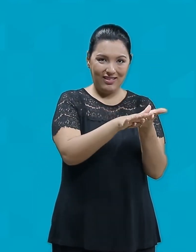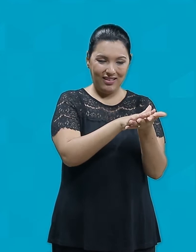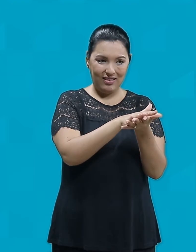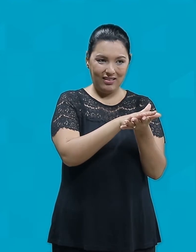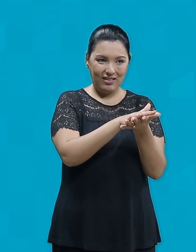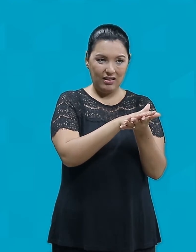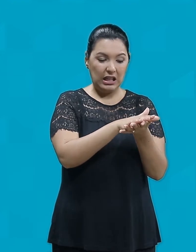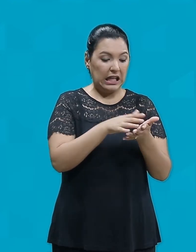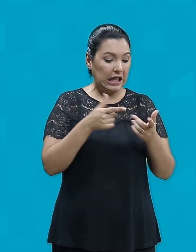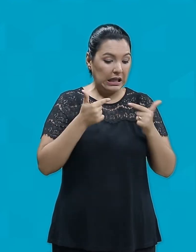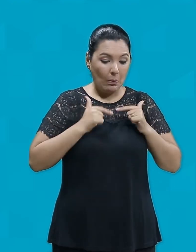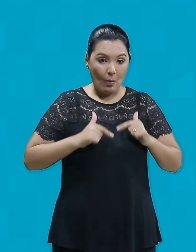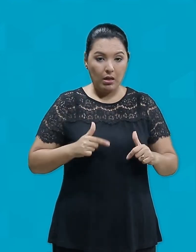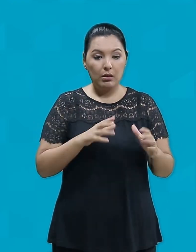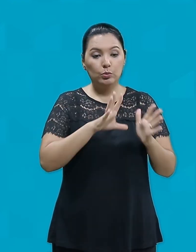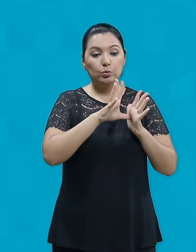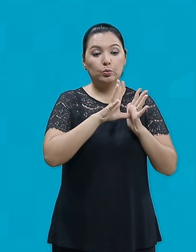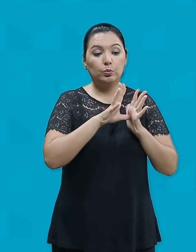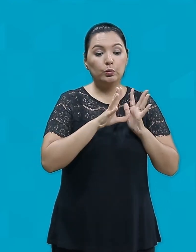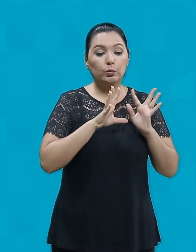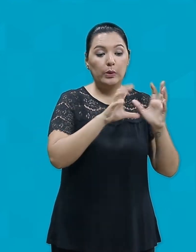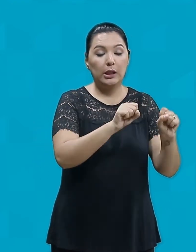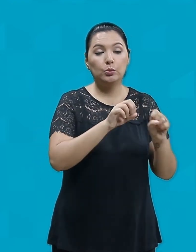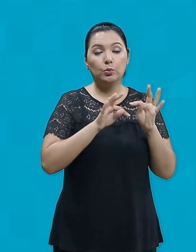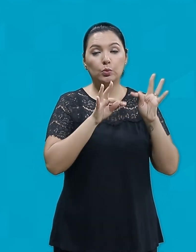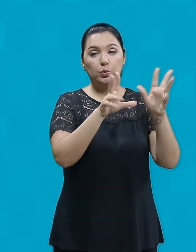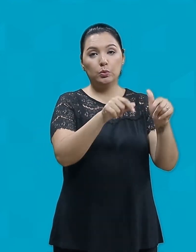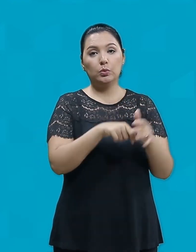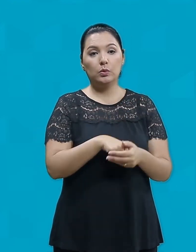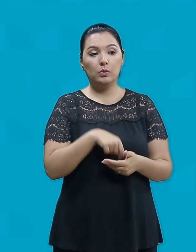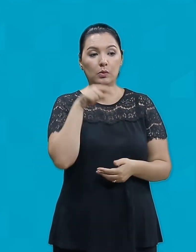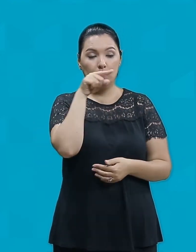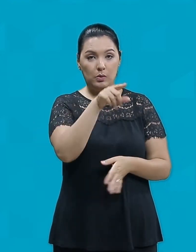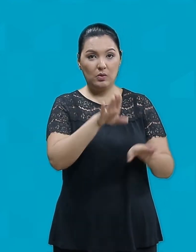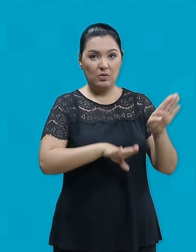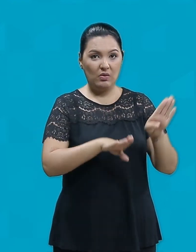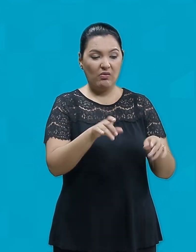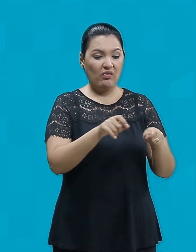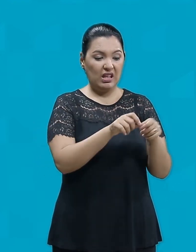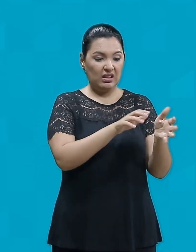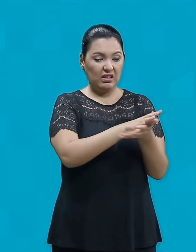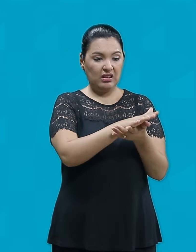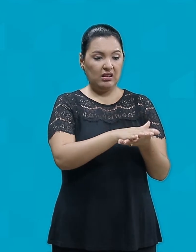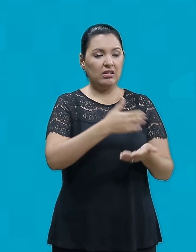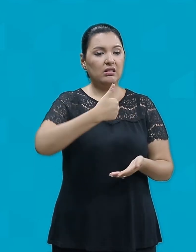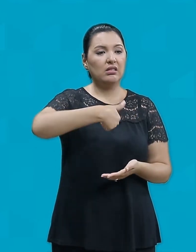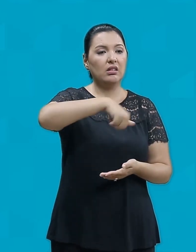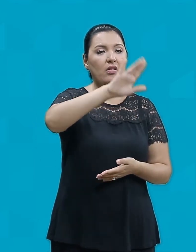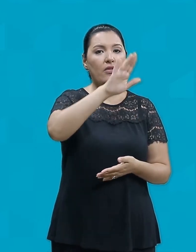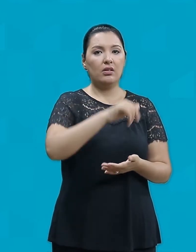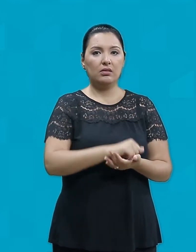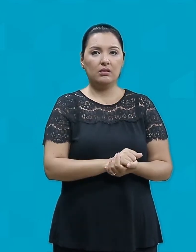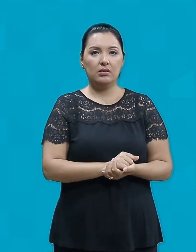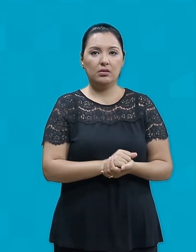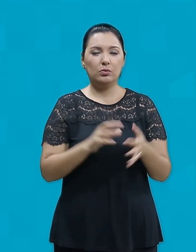tem lhe será tirado Quanto a este servo inútil Jogai-o lá fora, na escuridão